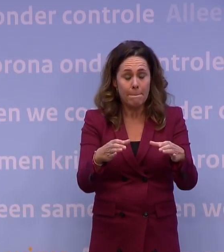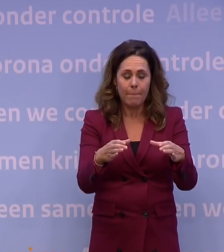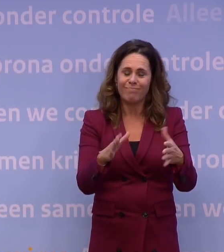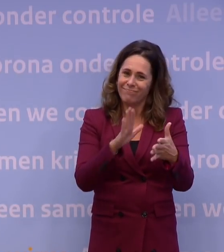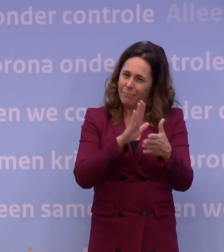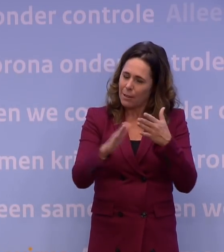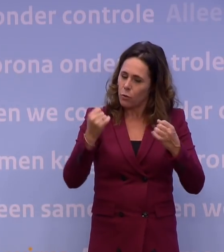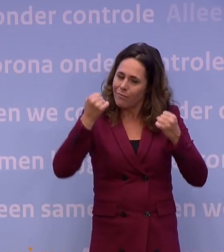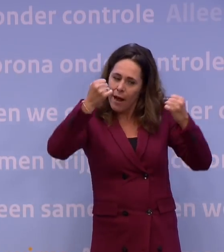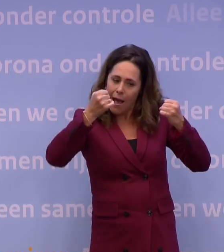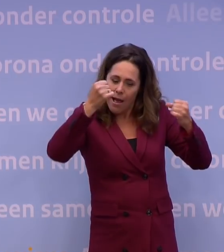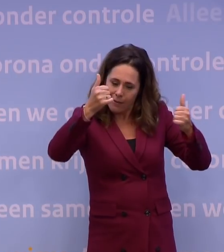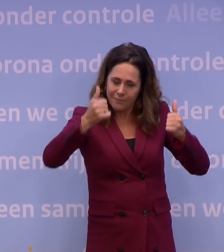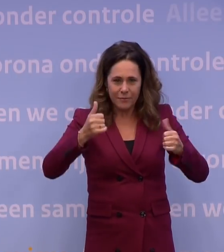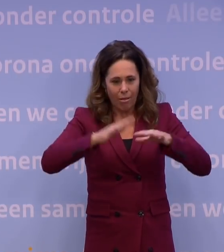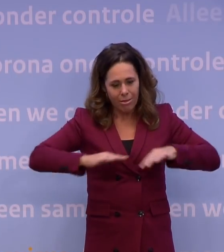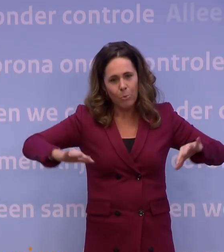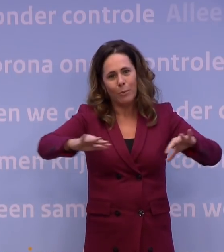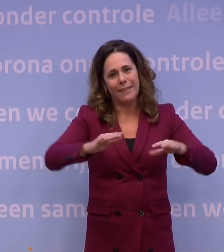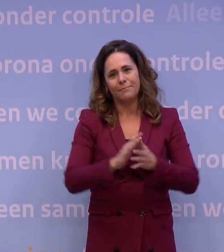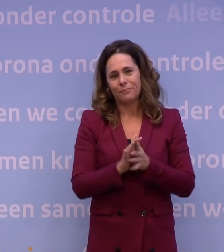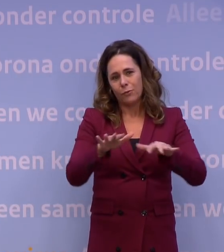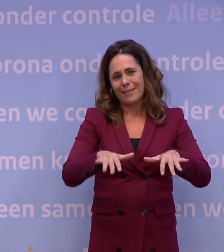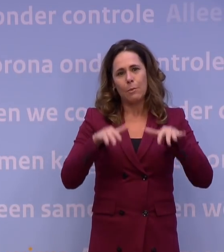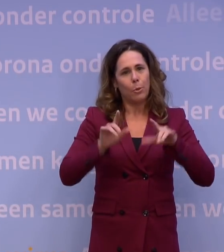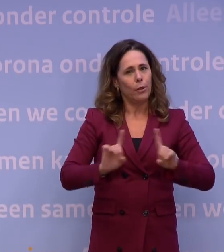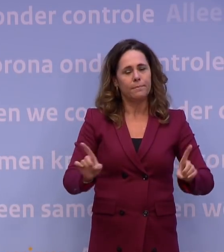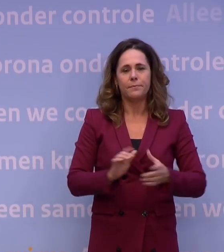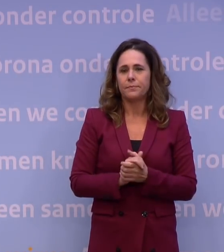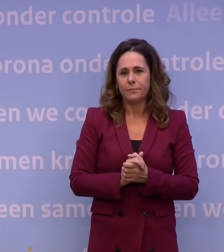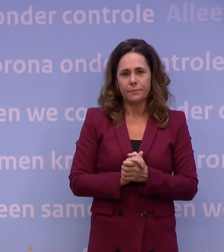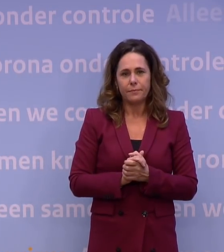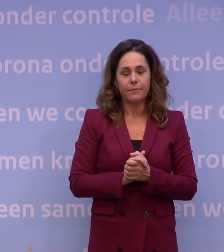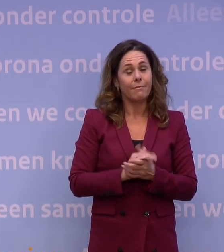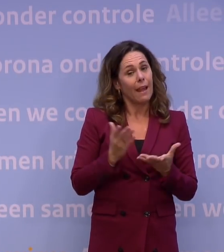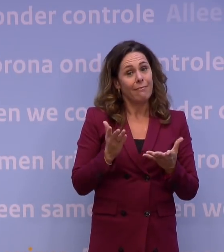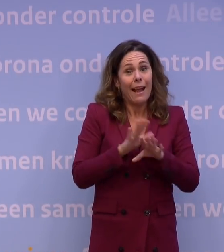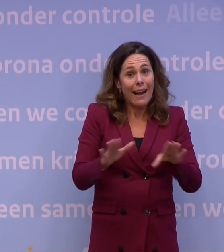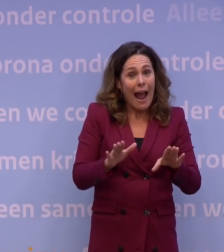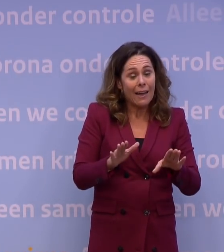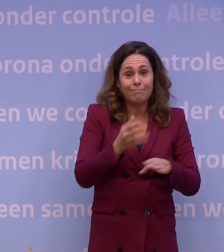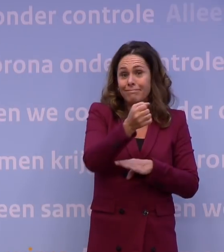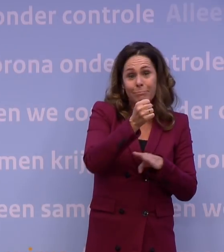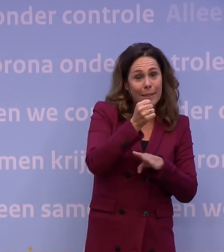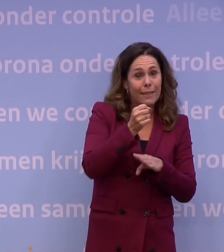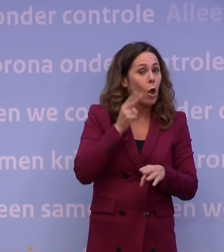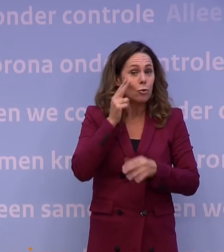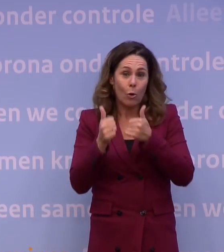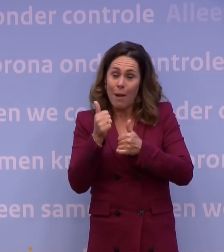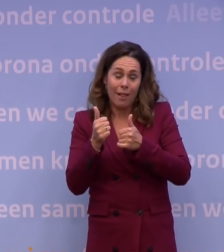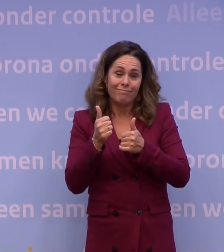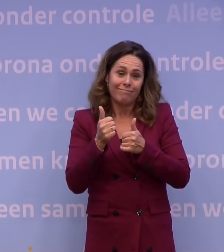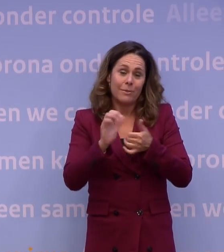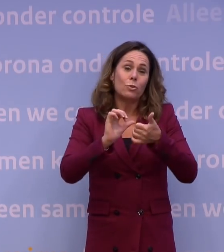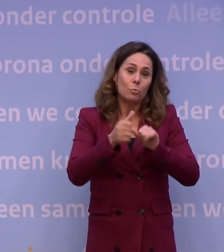zonder aanmoedigingen vanaf de kant of vanaf de tribune. En zonder biertje of chocomel na afloop, want de sportkantines gaan dicht.